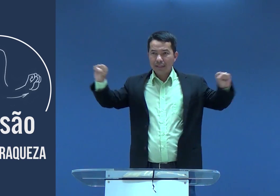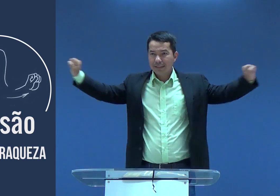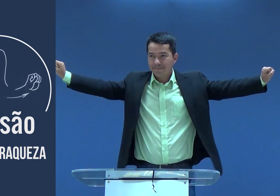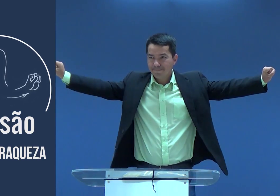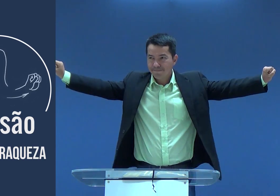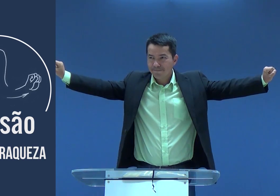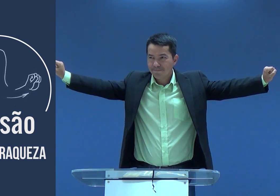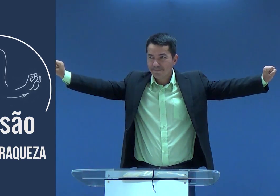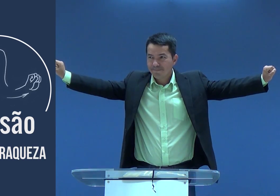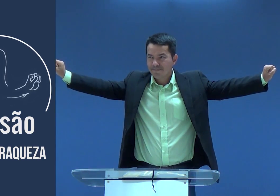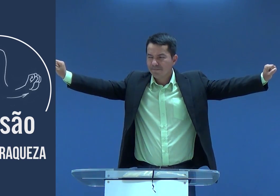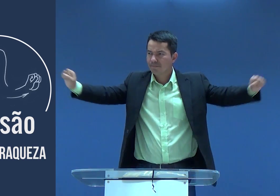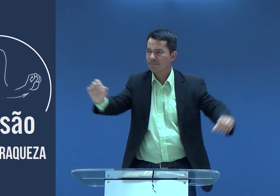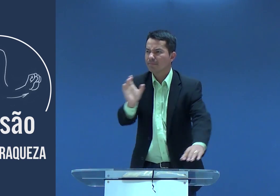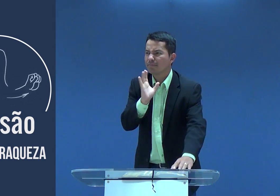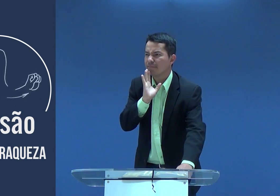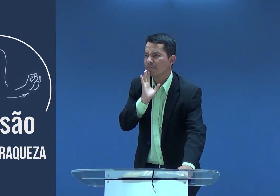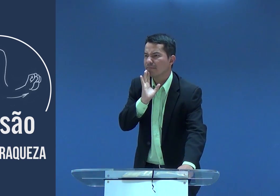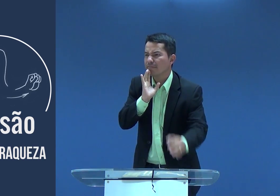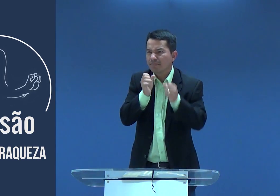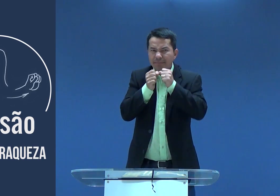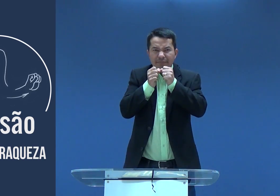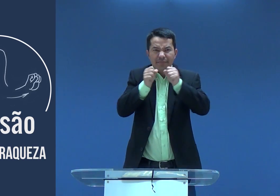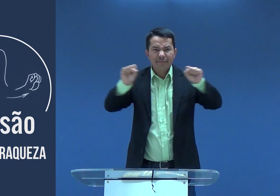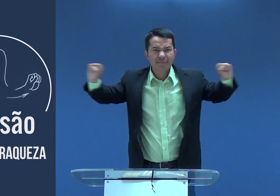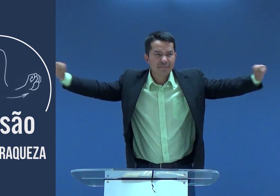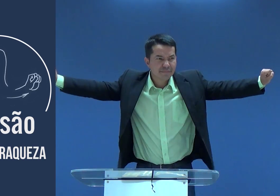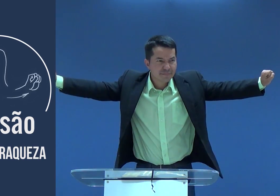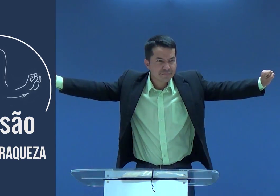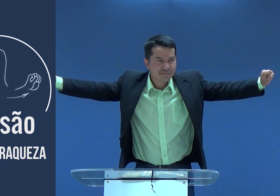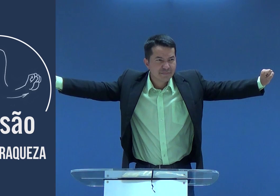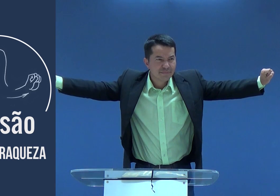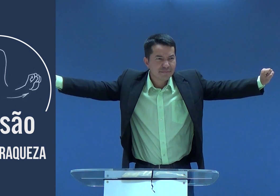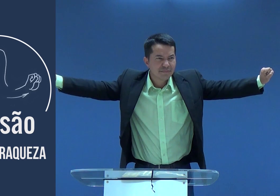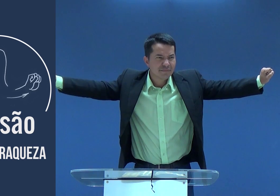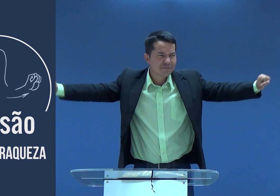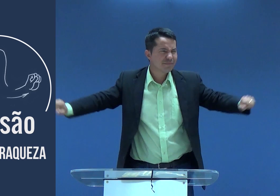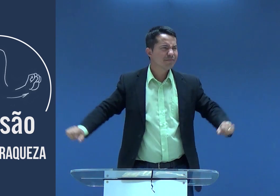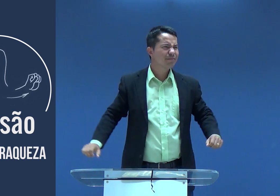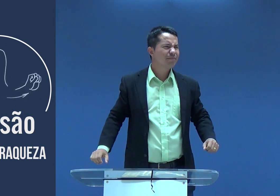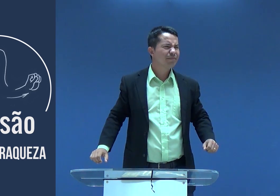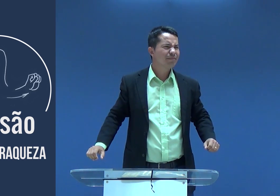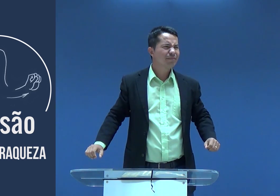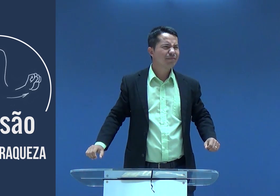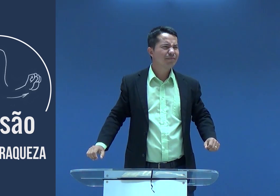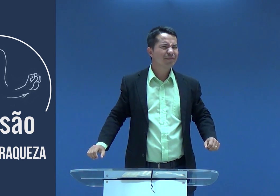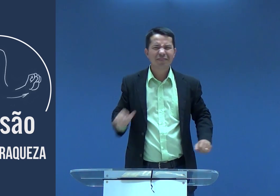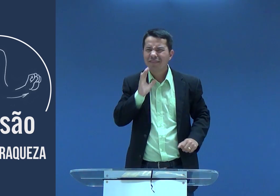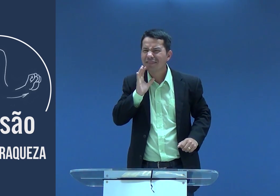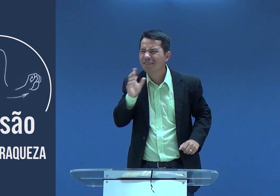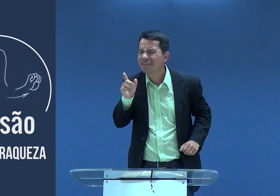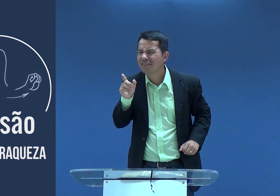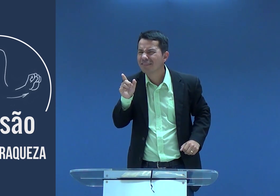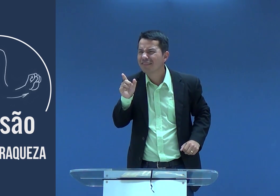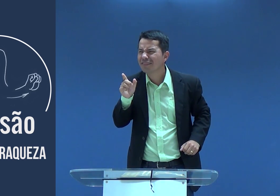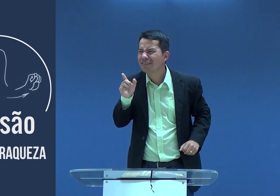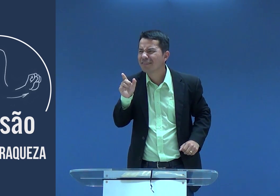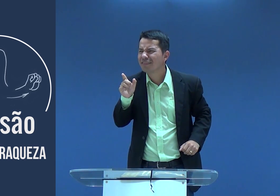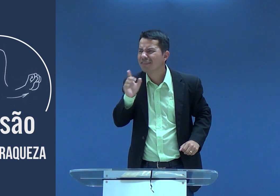de Juízes. Então, pessoal, é de quem? Sansão. Conhece Sansão? Já ouviu falar? Você conhece?